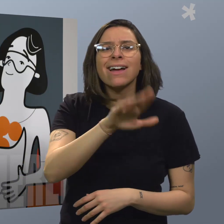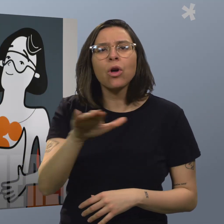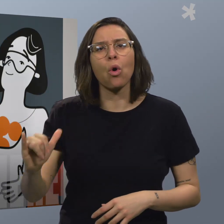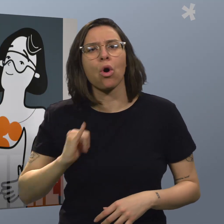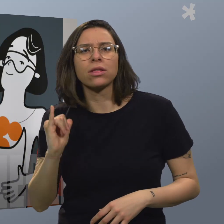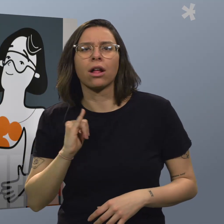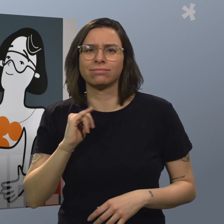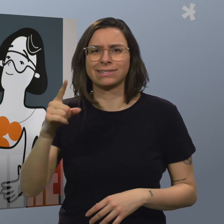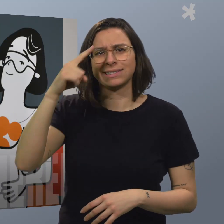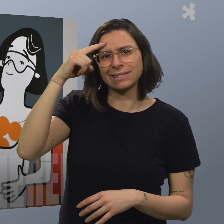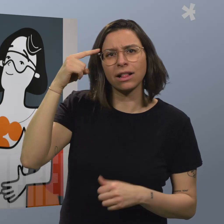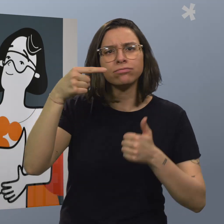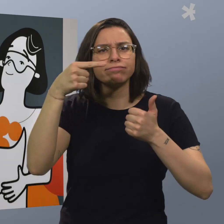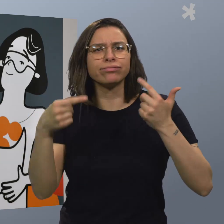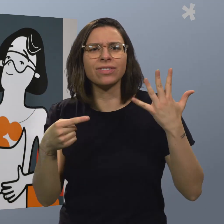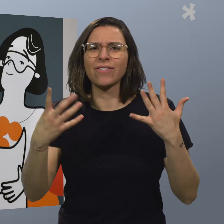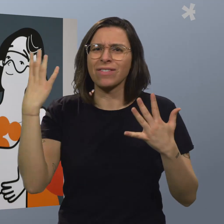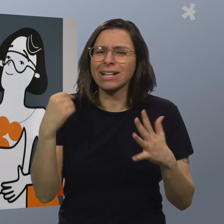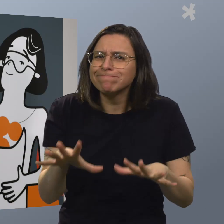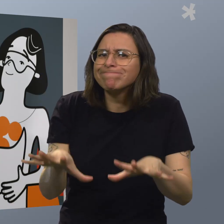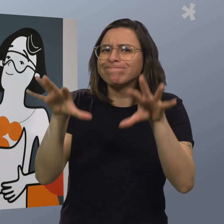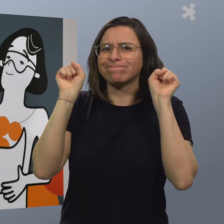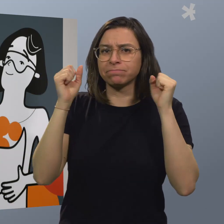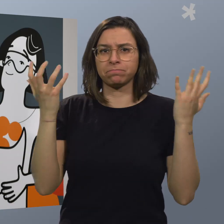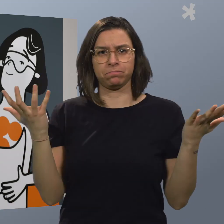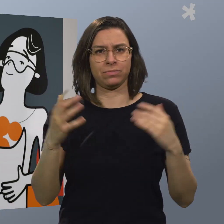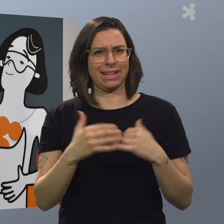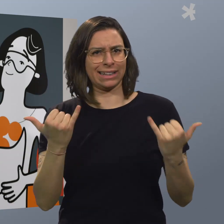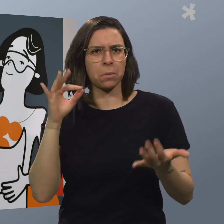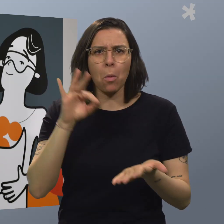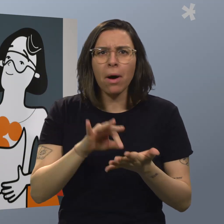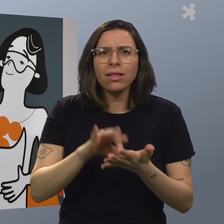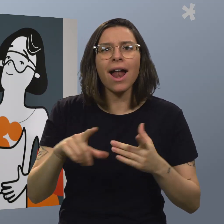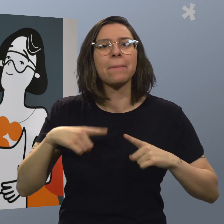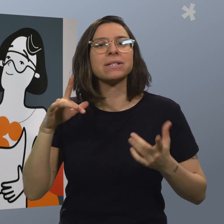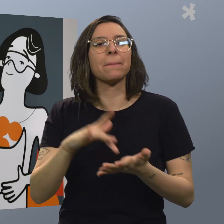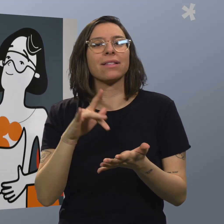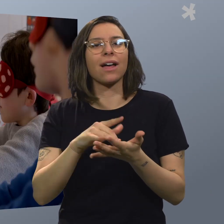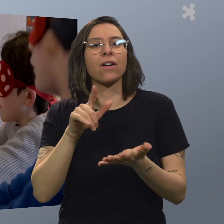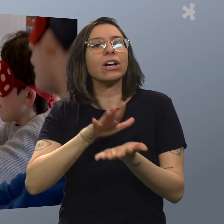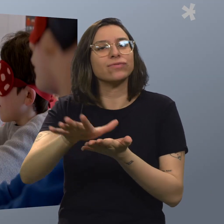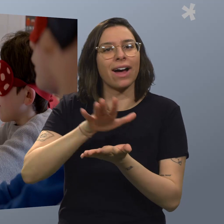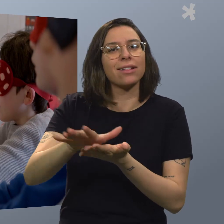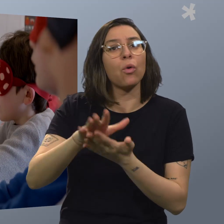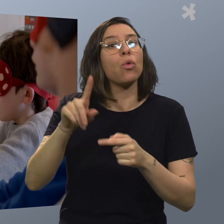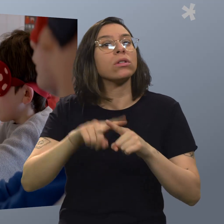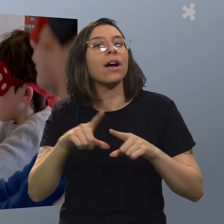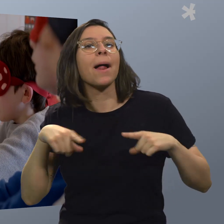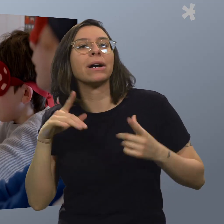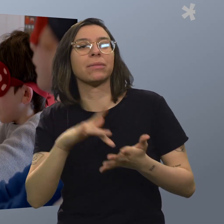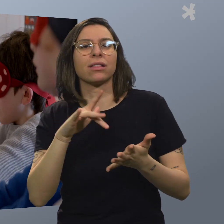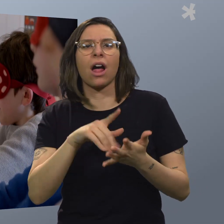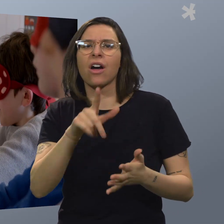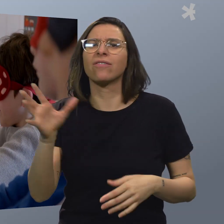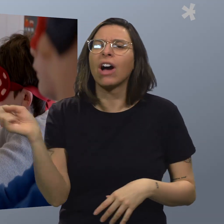Kinder und Jugendliche wieder ihre Sinne wahrnehmen. In Zeiten, wo